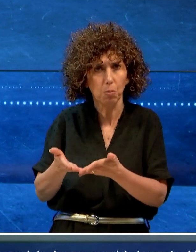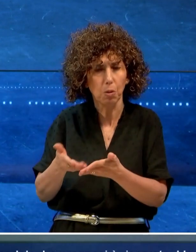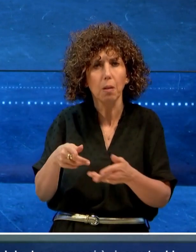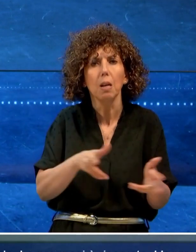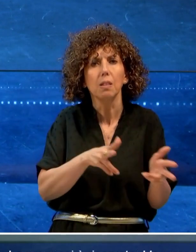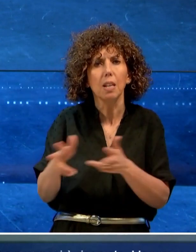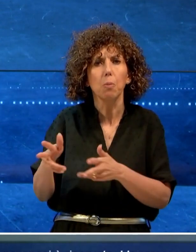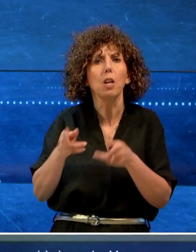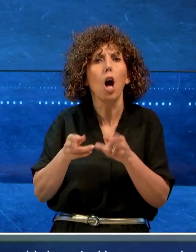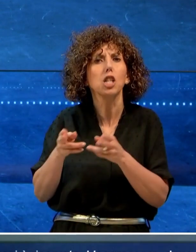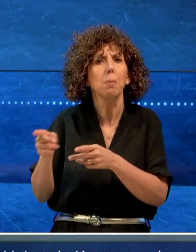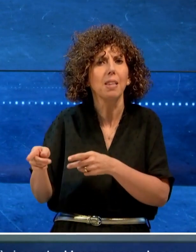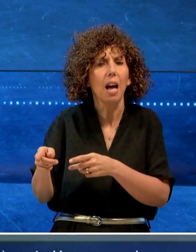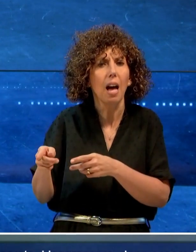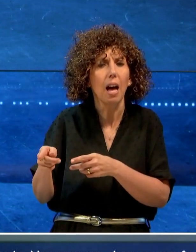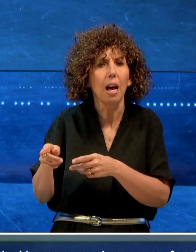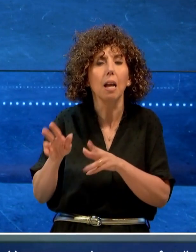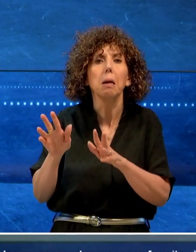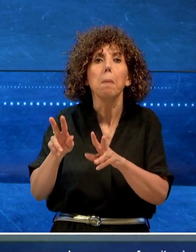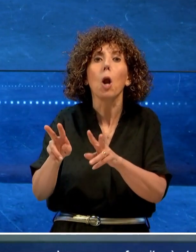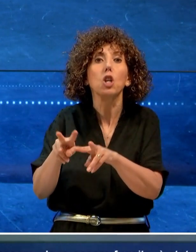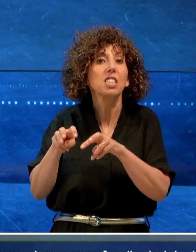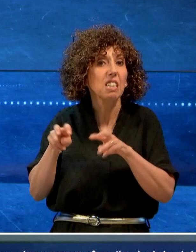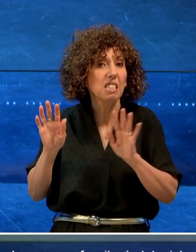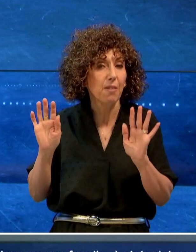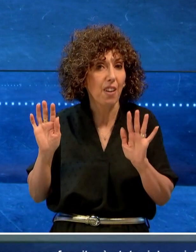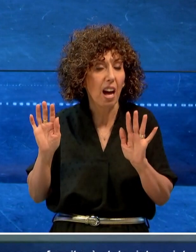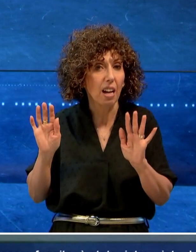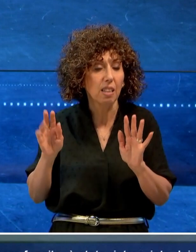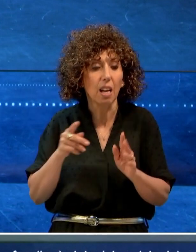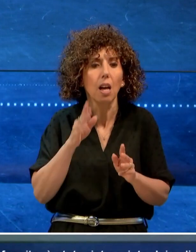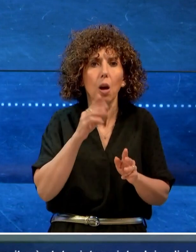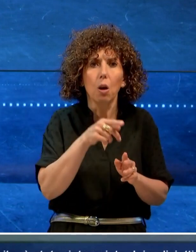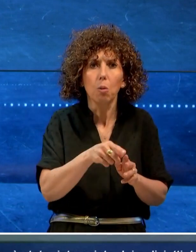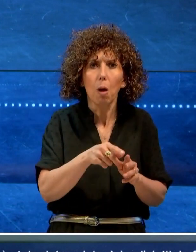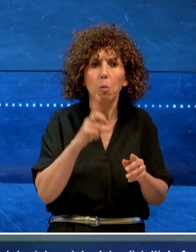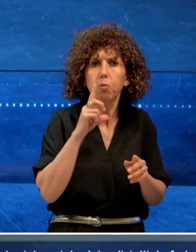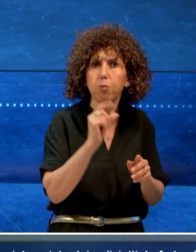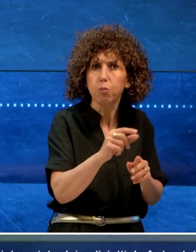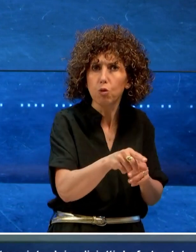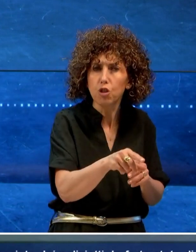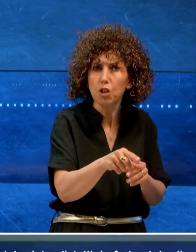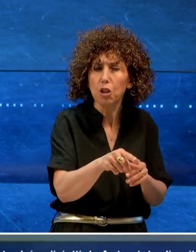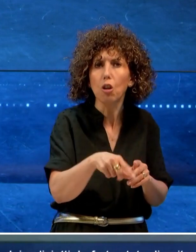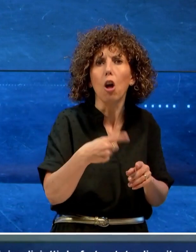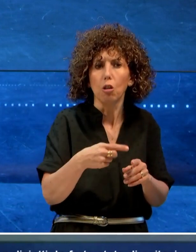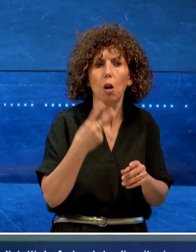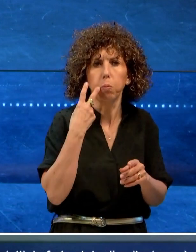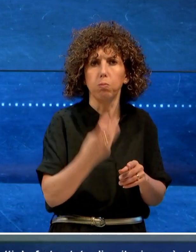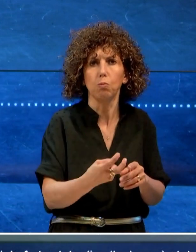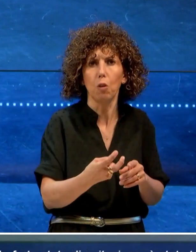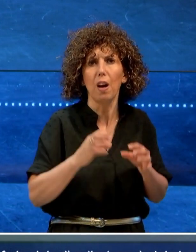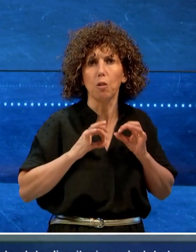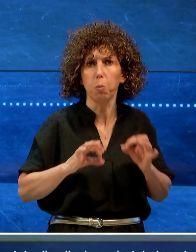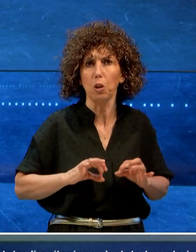trasportata in ospedale. La prognosi è riservata. L'aggressore, dopo essere fuggito, è stato rintracciato